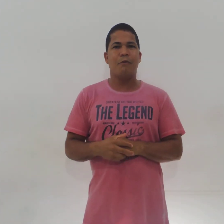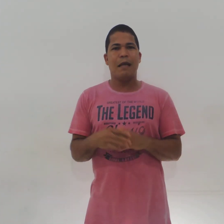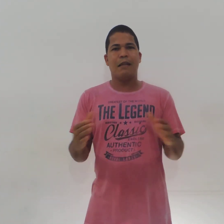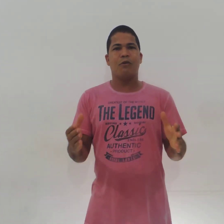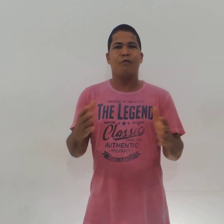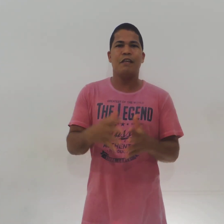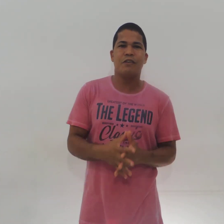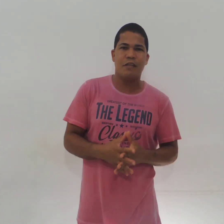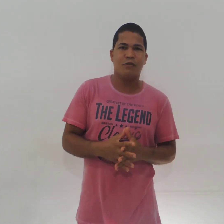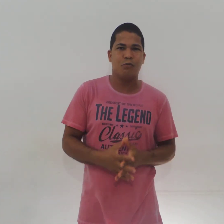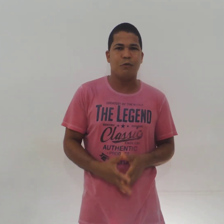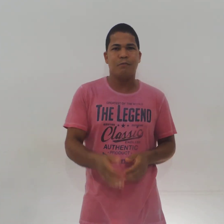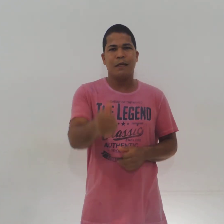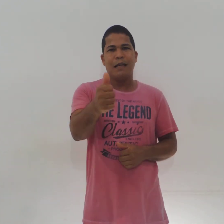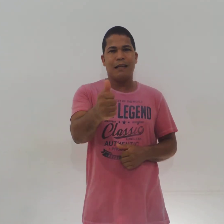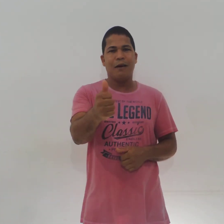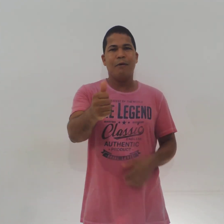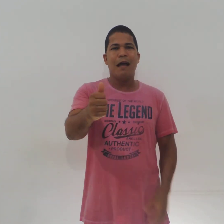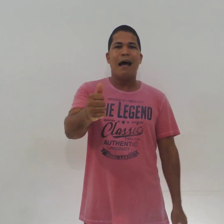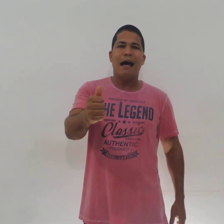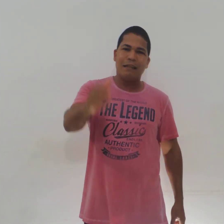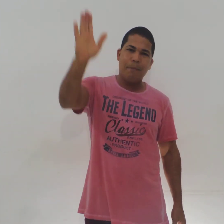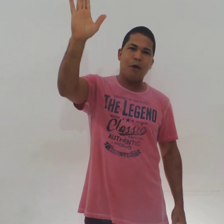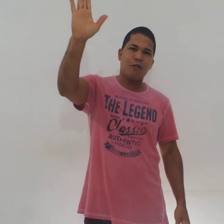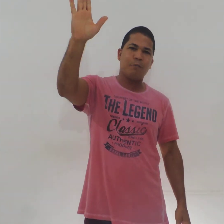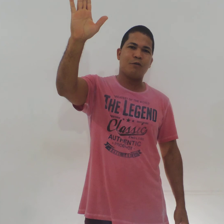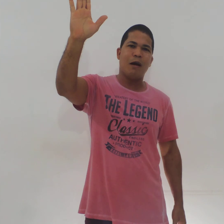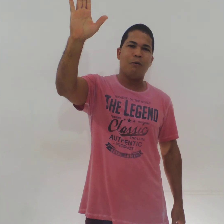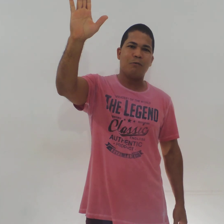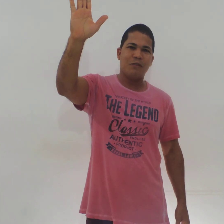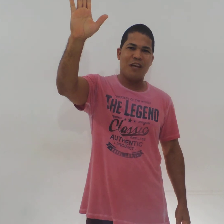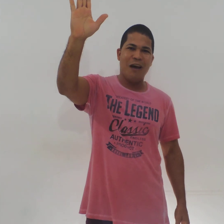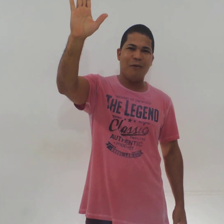Entre ouvinte e surdo Então Até a próxima pessoal Tchau